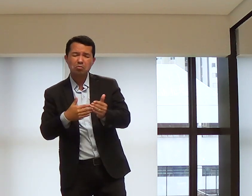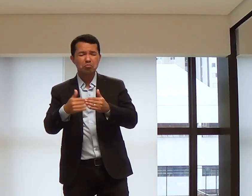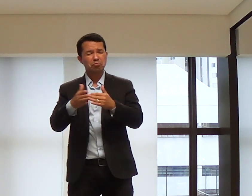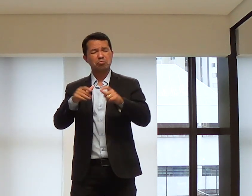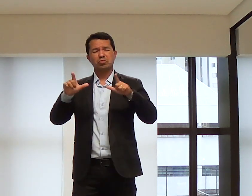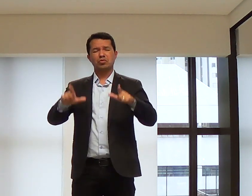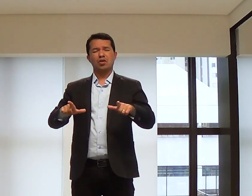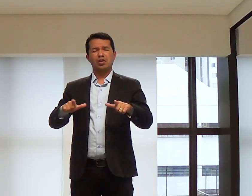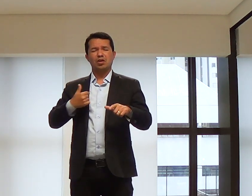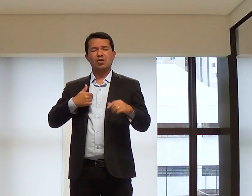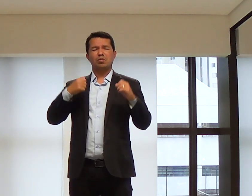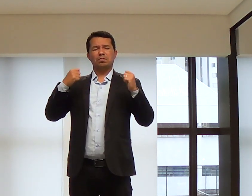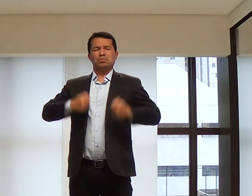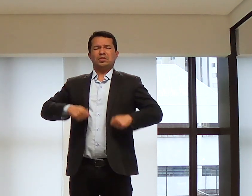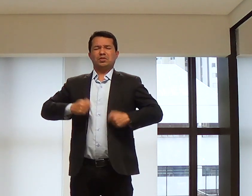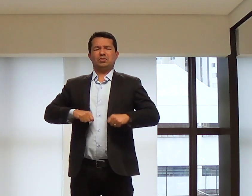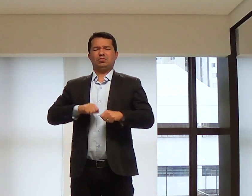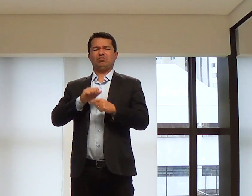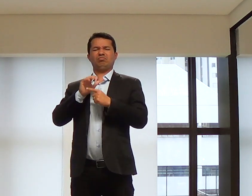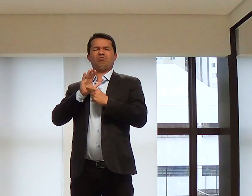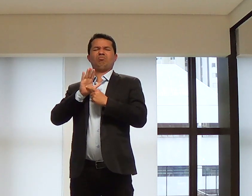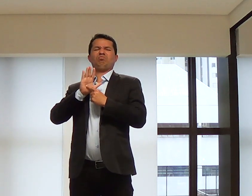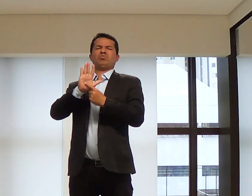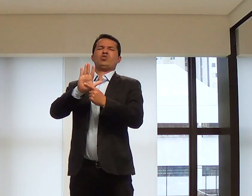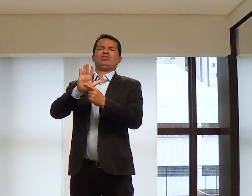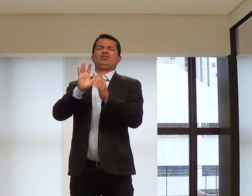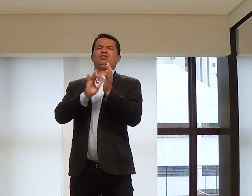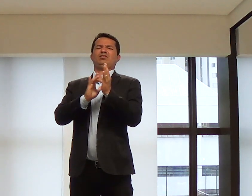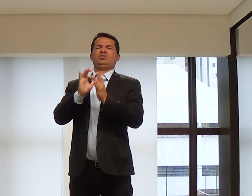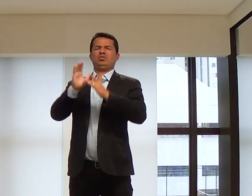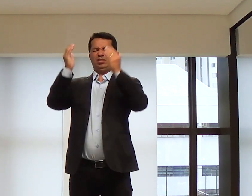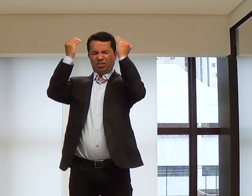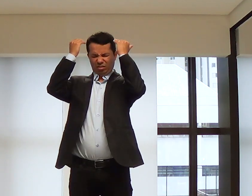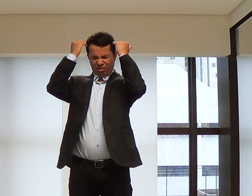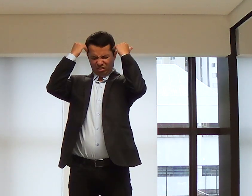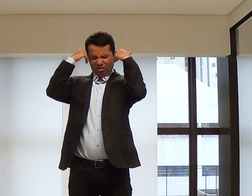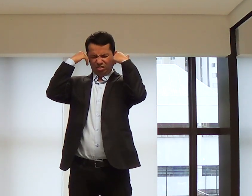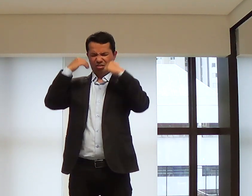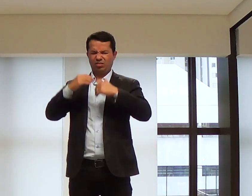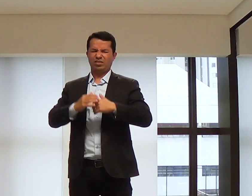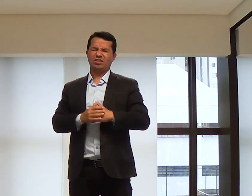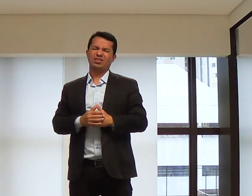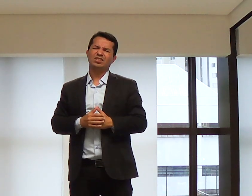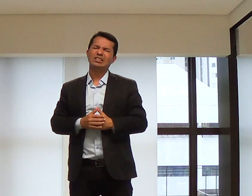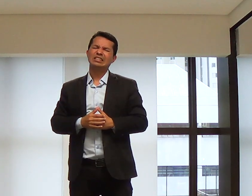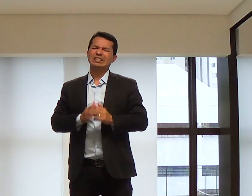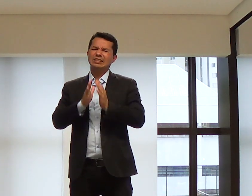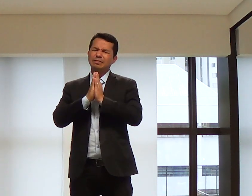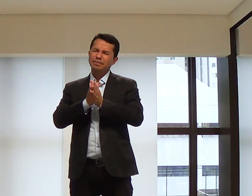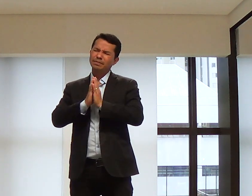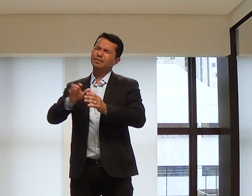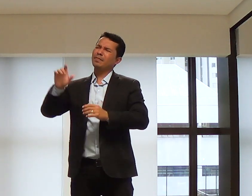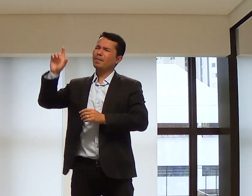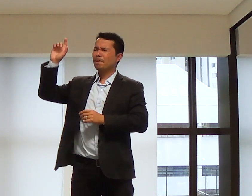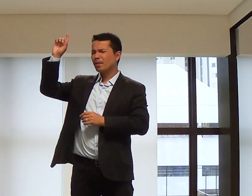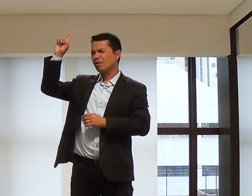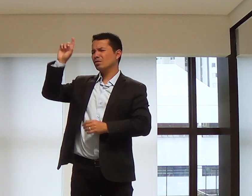nosso trabalho, em nossa escola, em qualquer lugar. Que nós sejamos o reflexo do Senhor.